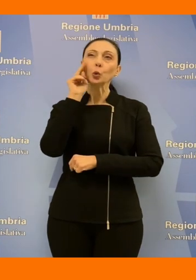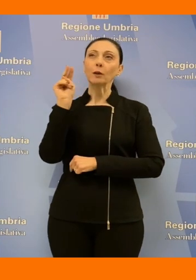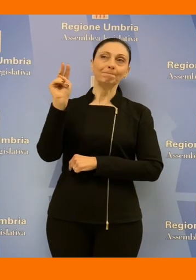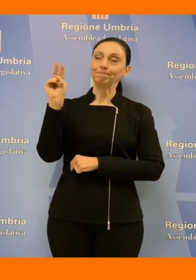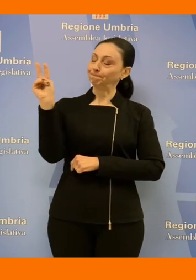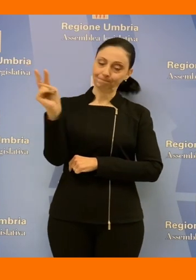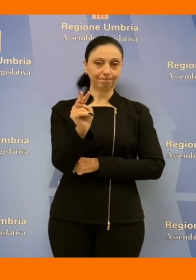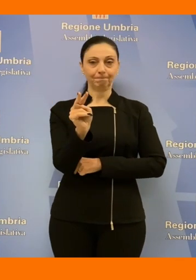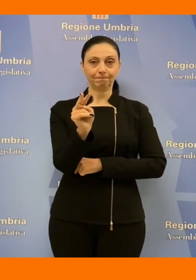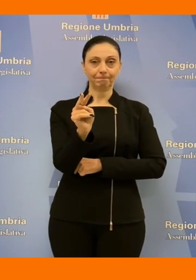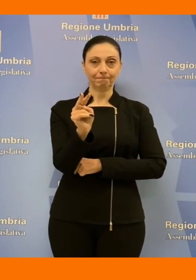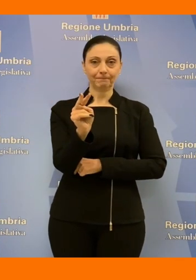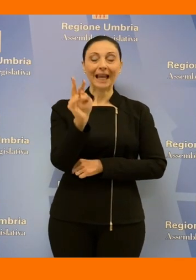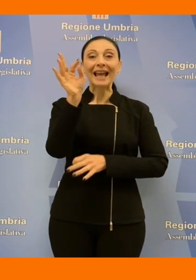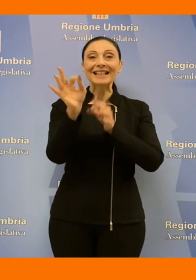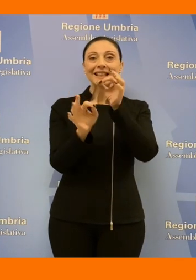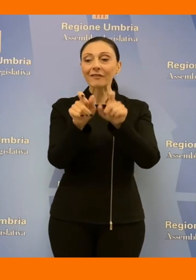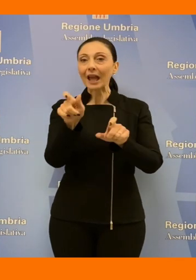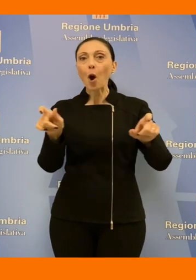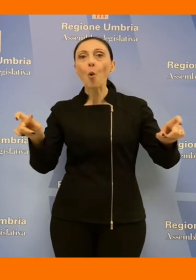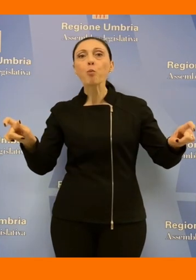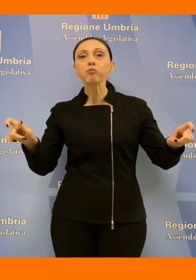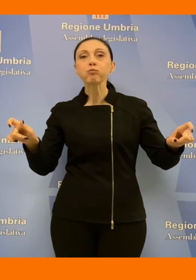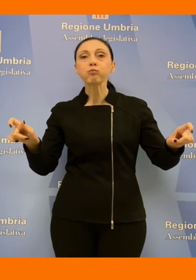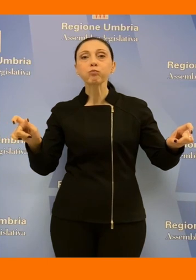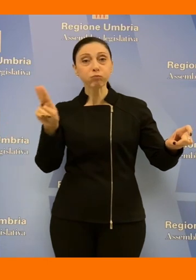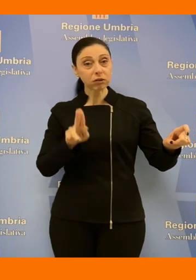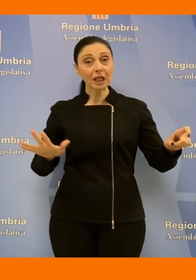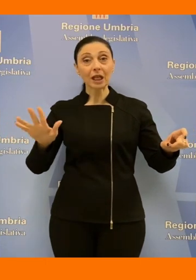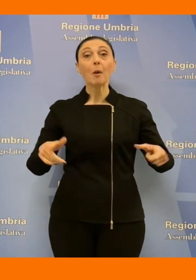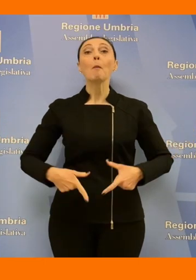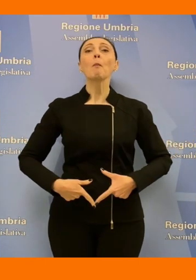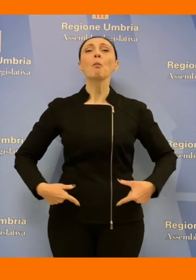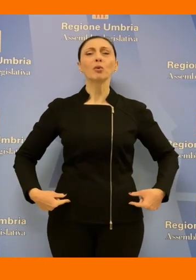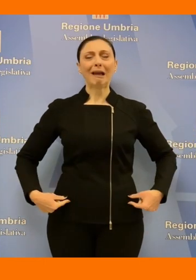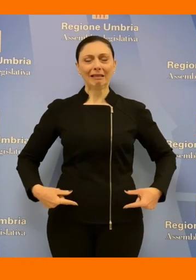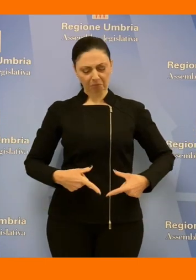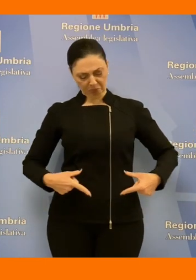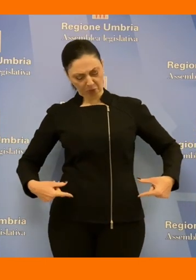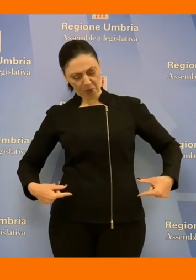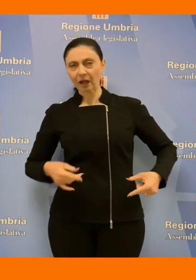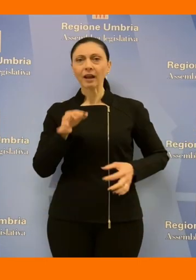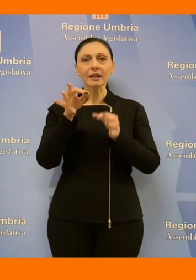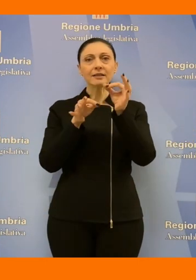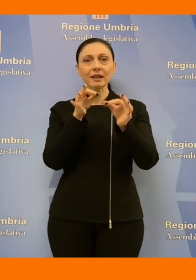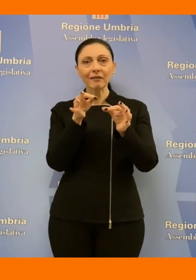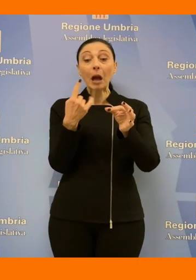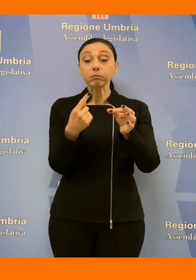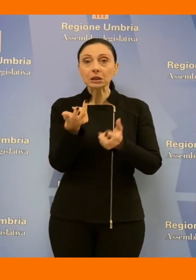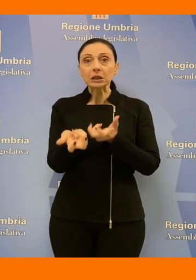significa mettere gli Umbri in mutande perché dico in mutande? perché un termovalorizzatore condizionerà la produzione